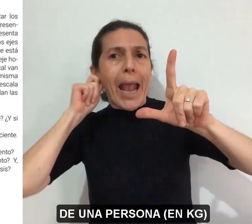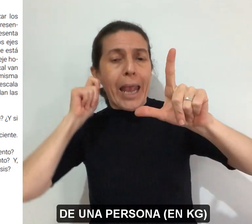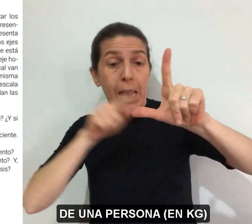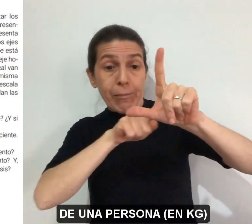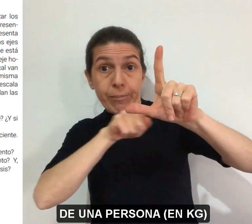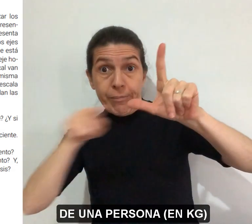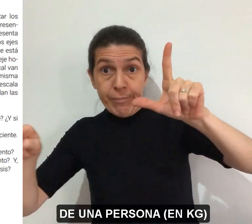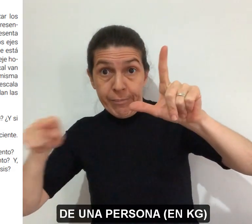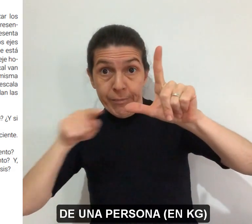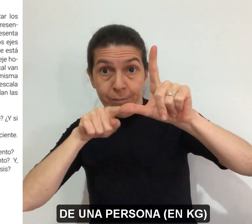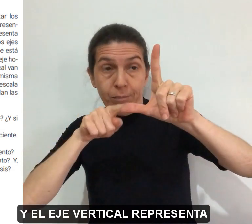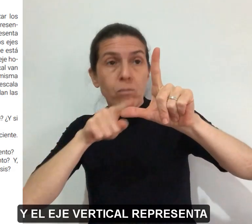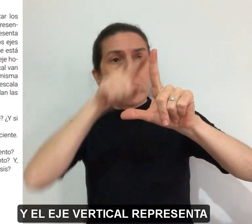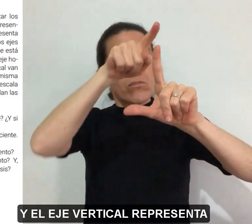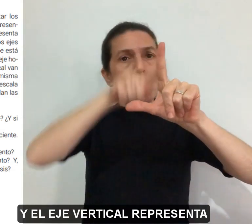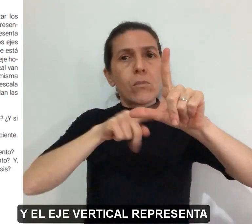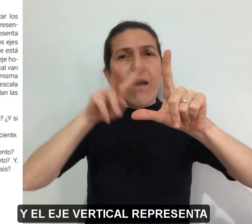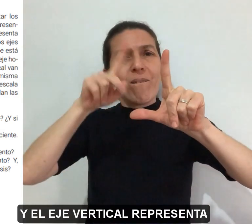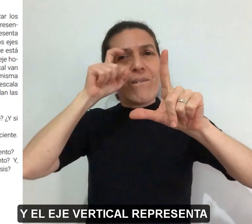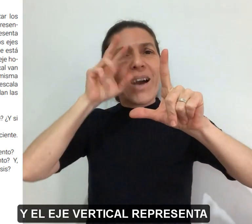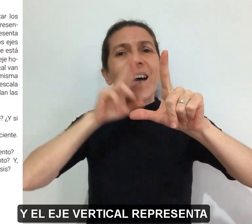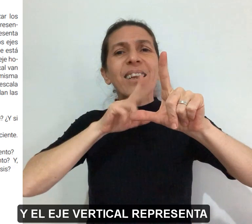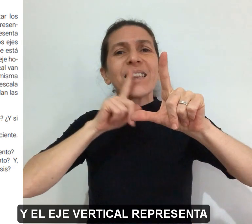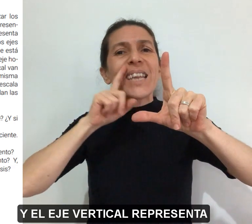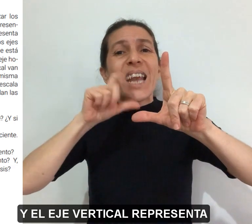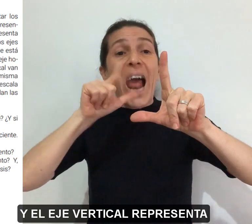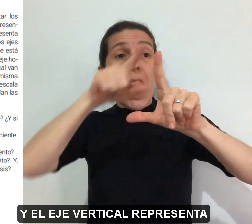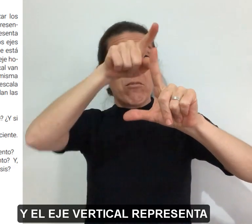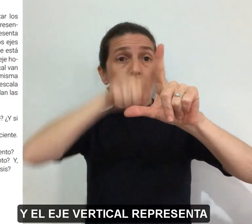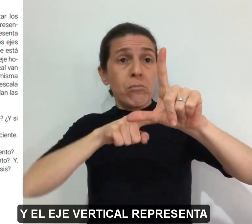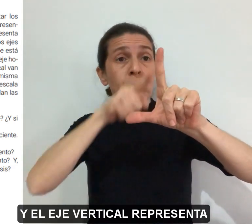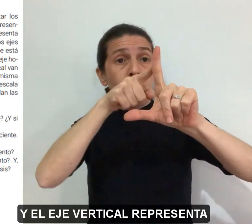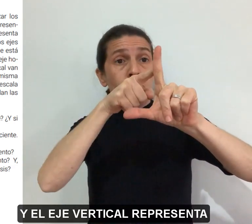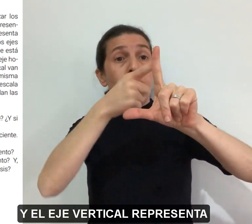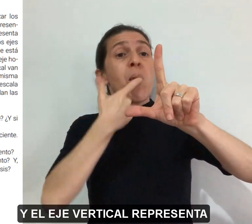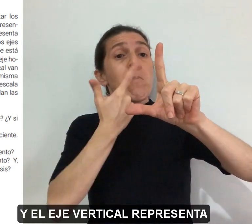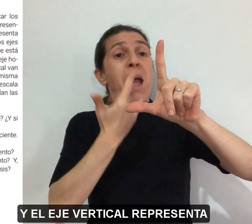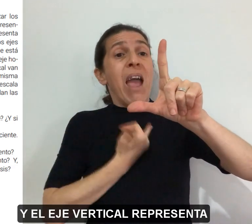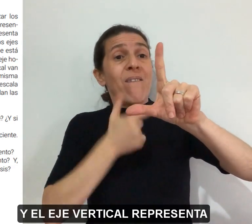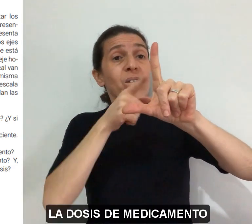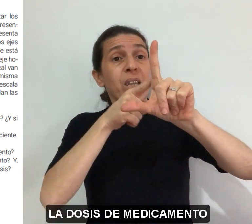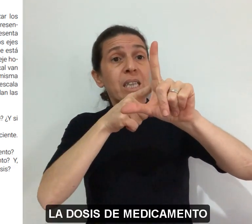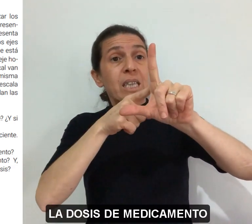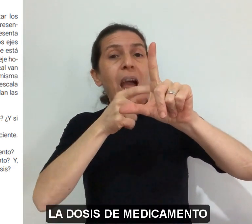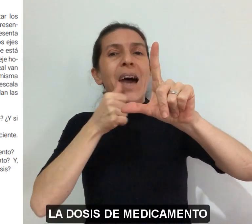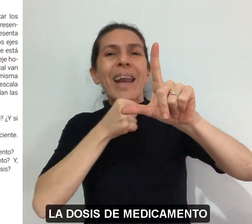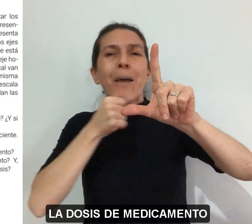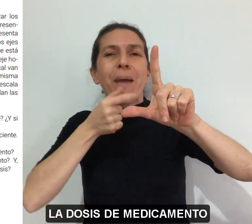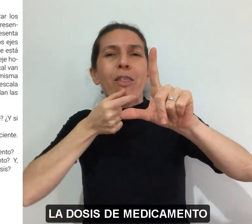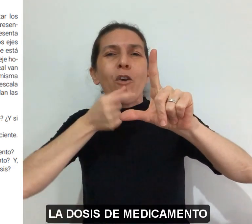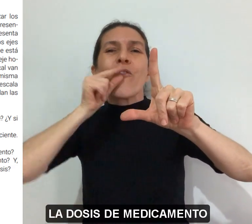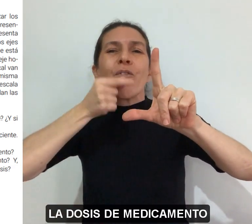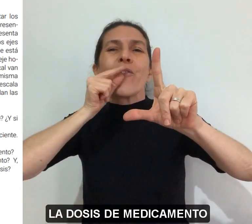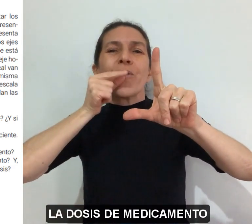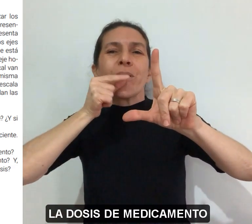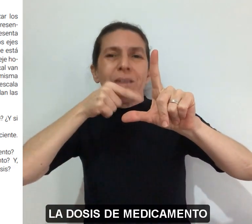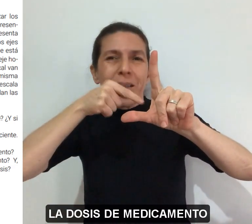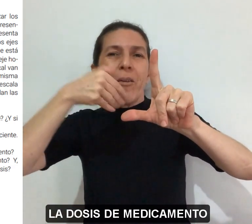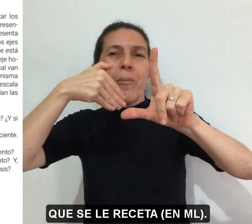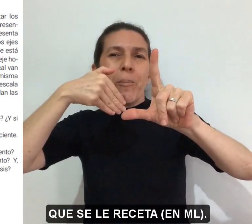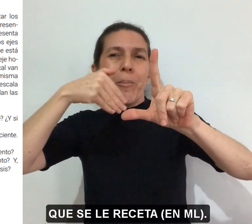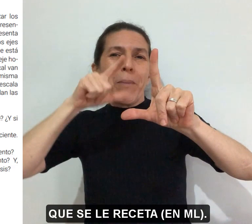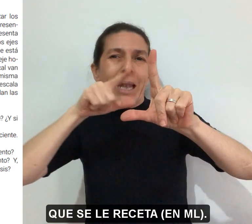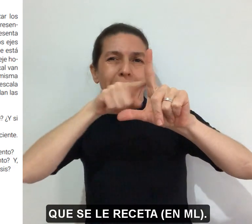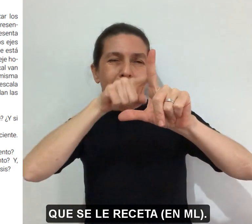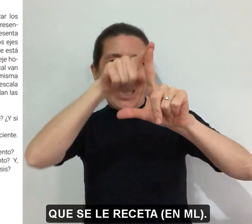kilogramos, y el eje vertical representa la dosis de medicamento